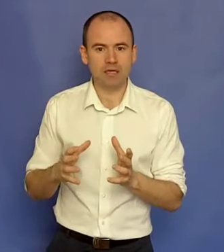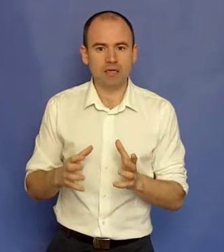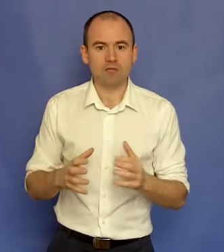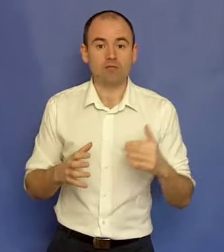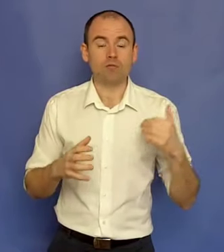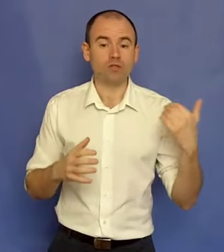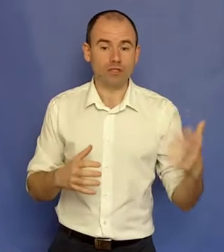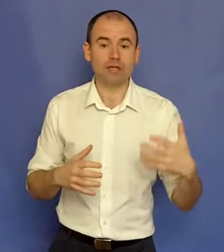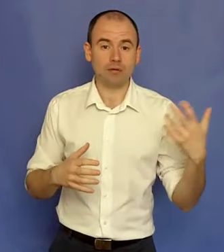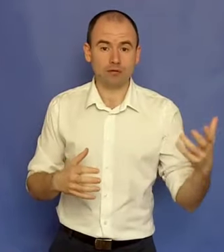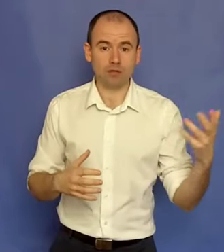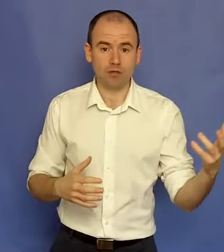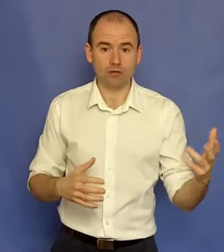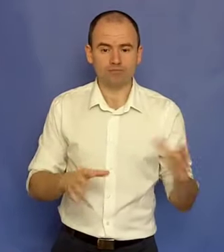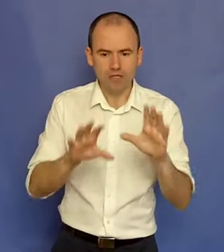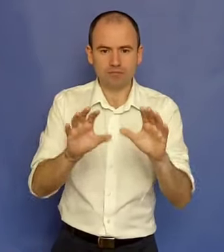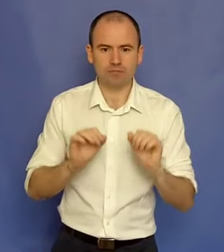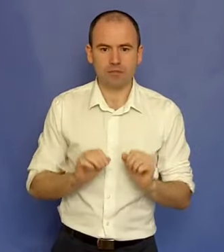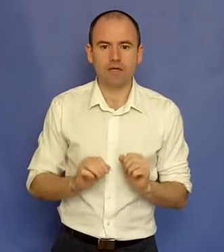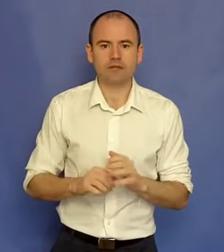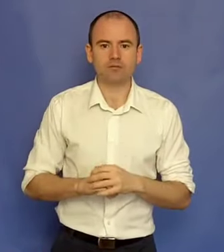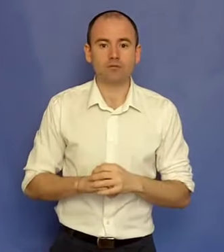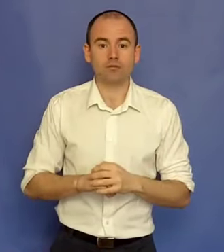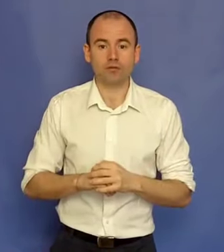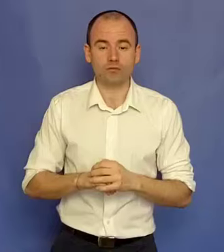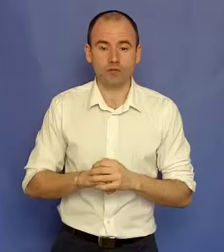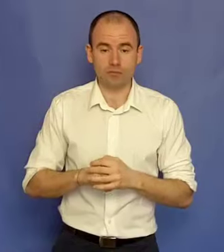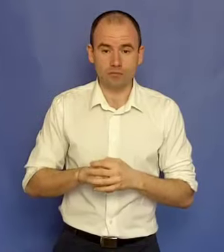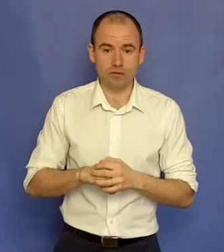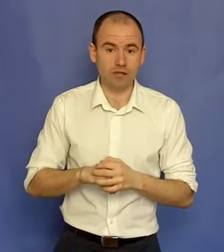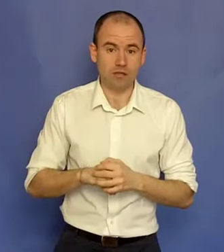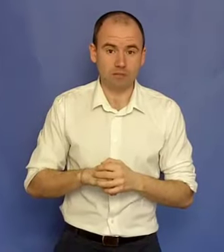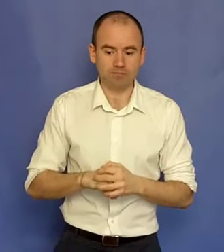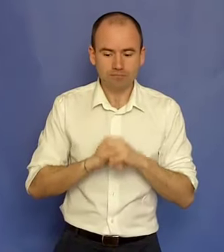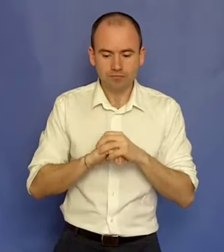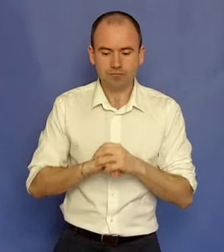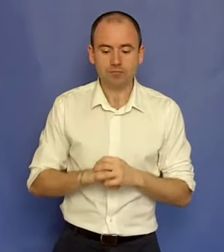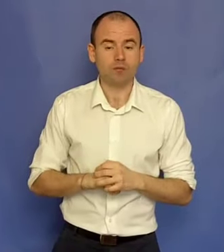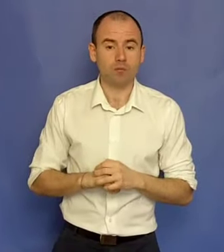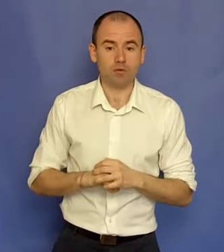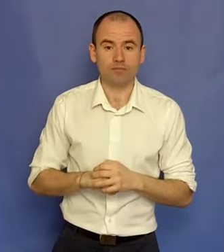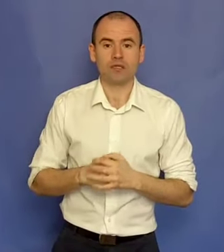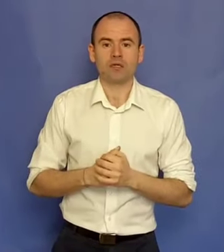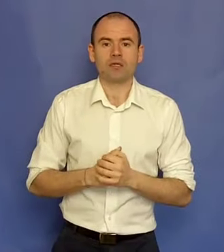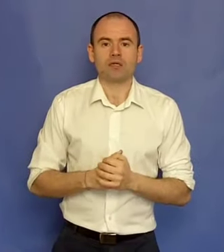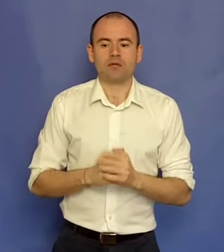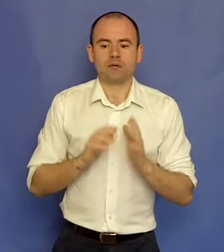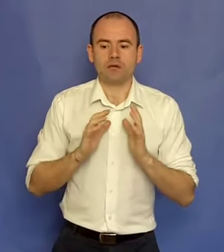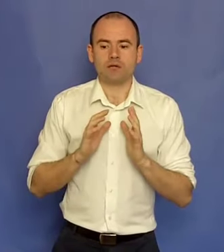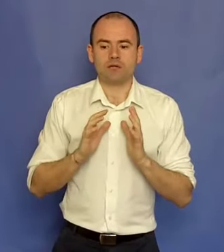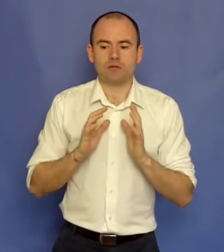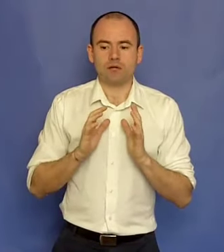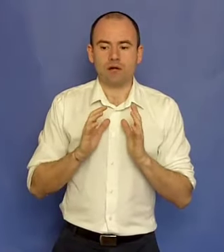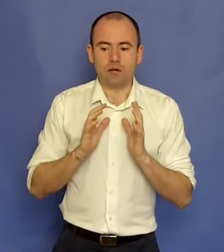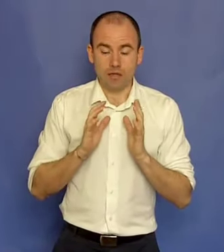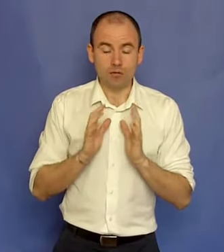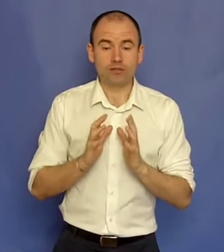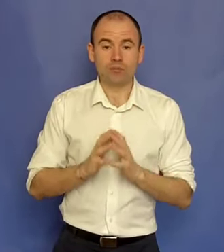muncind la pasiunile lor. Dar hai să nu sărim peste idei. Bun. În analogii de